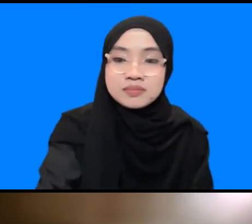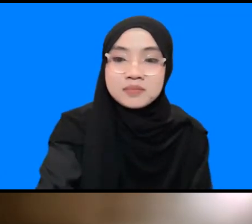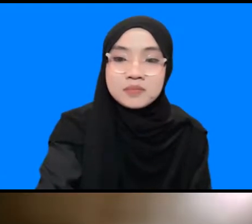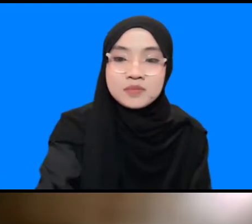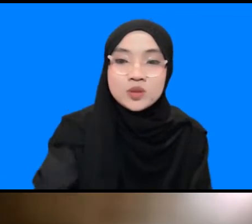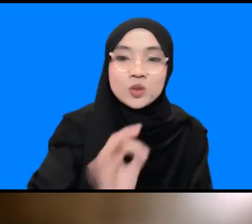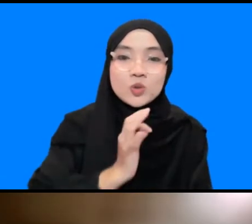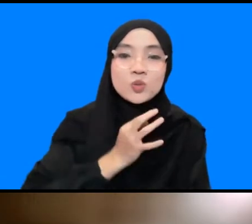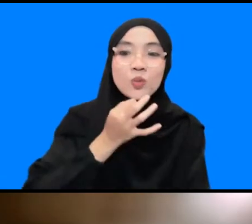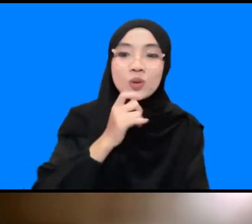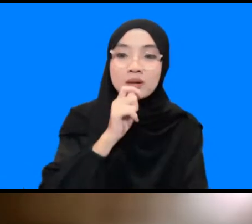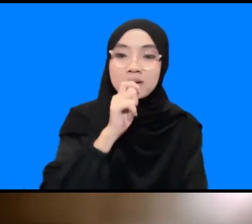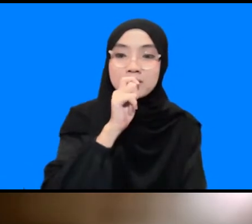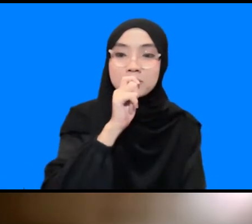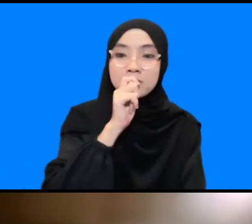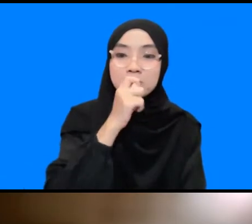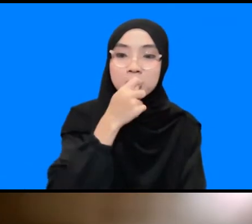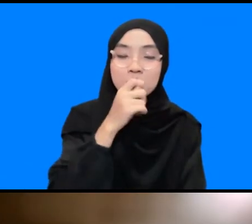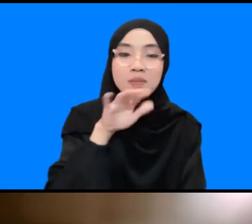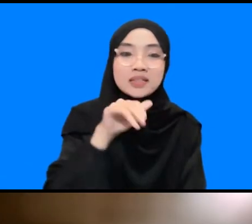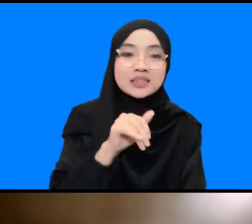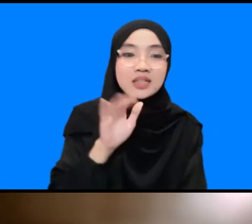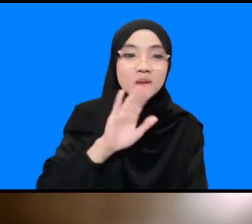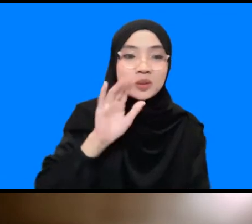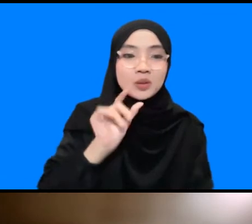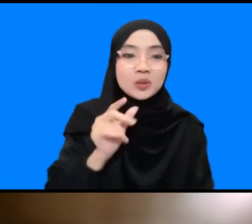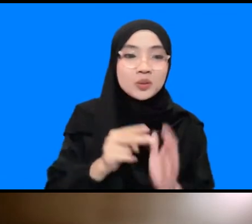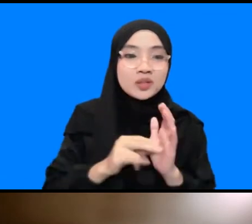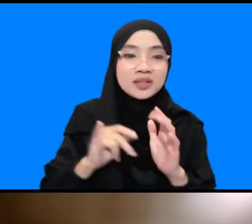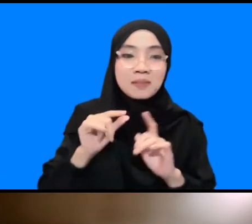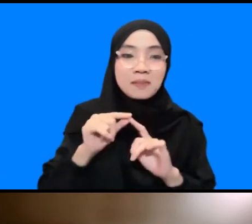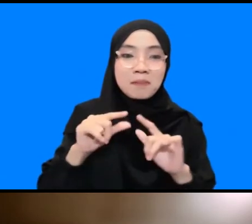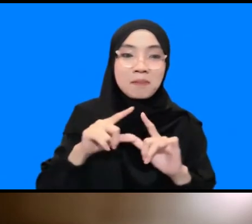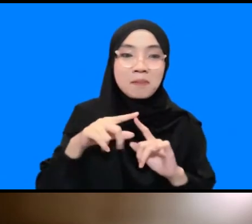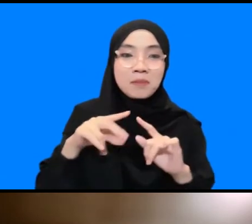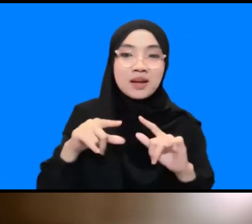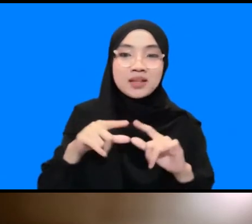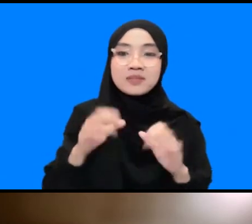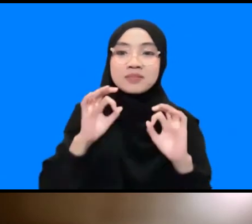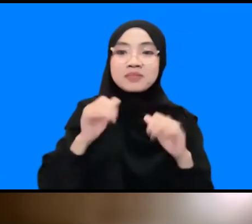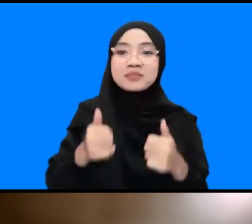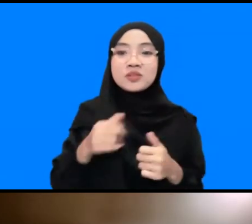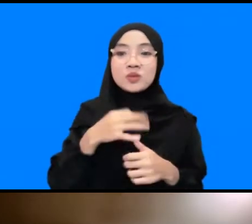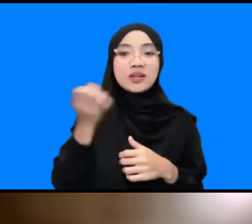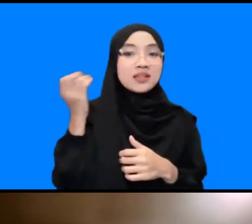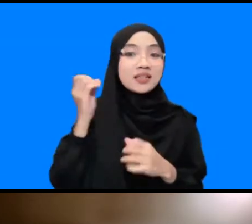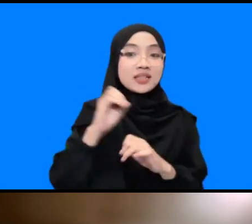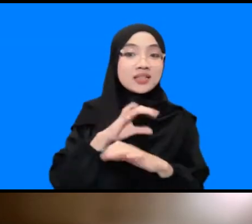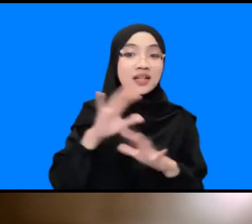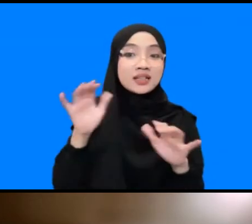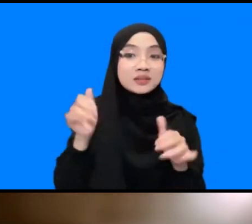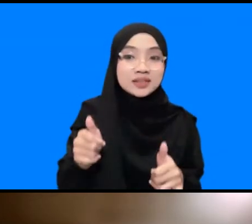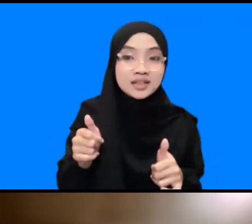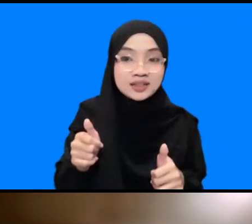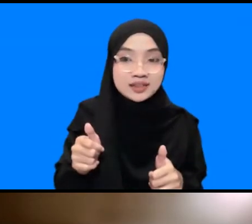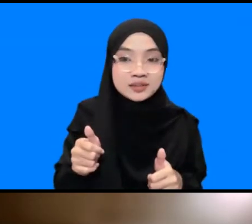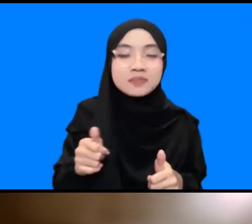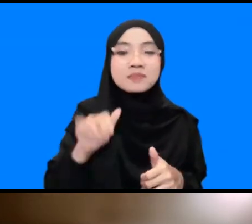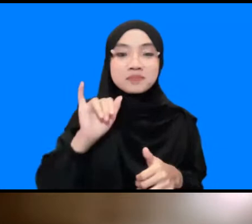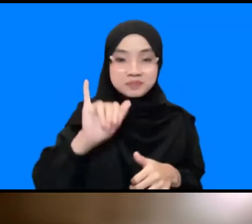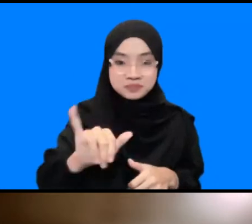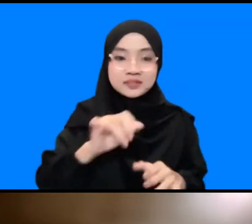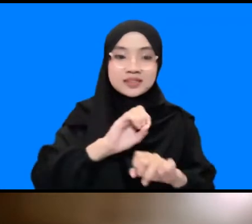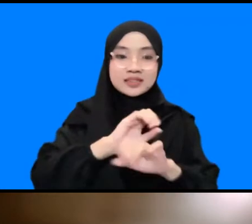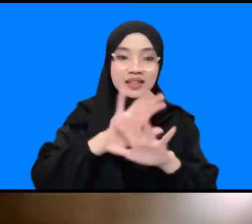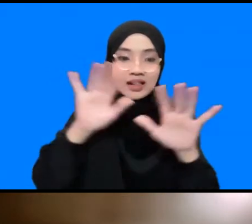mute deh Uni Patra oke siap kedengeran gak suara ini ya jelas